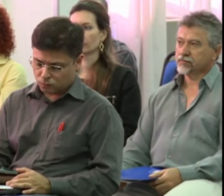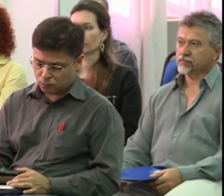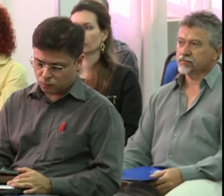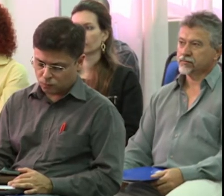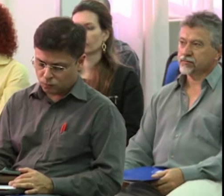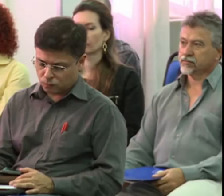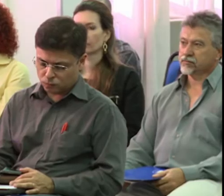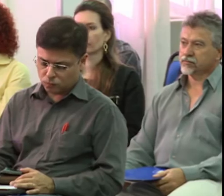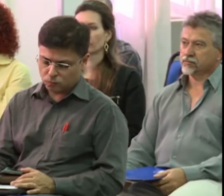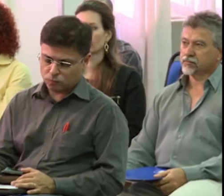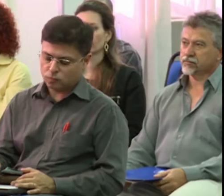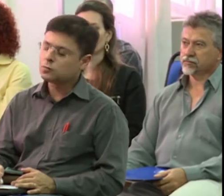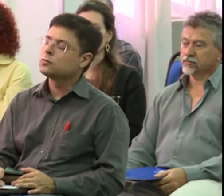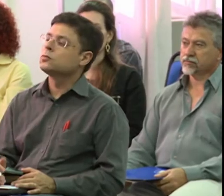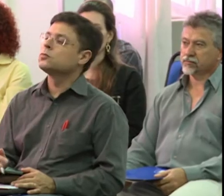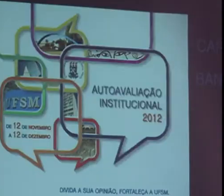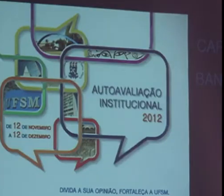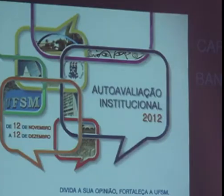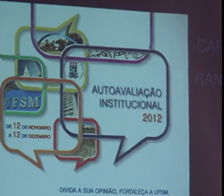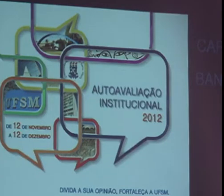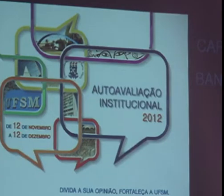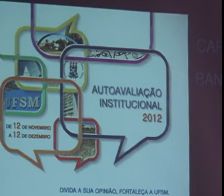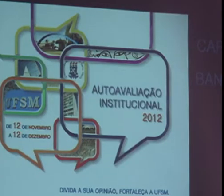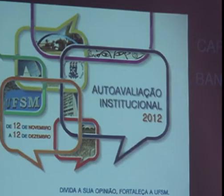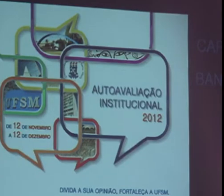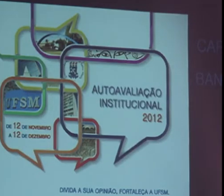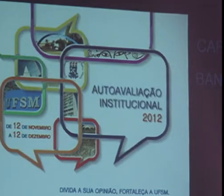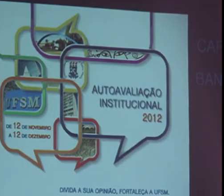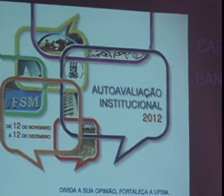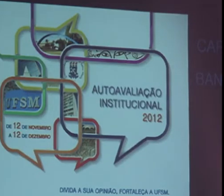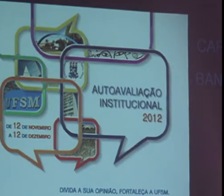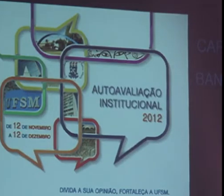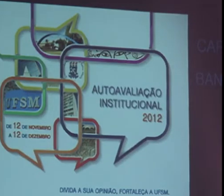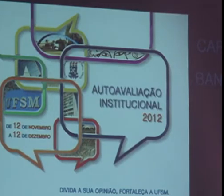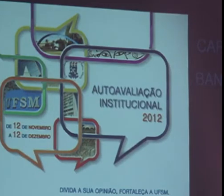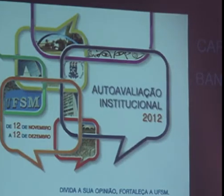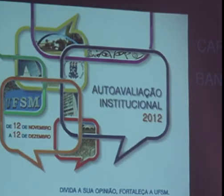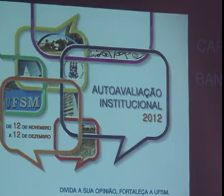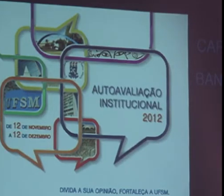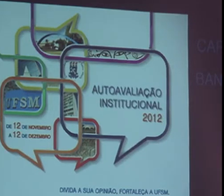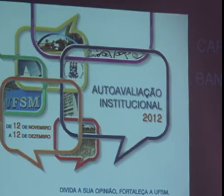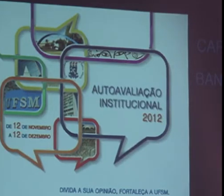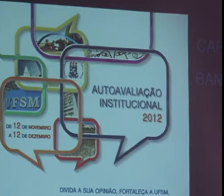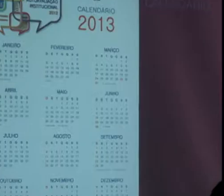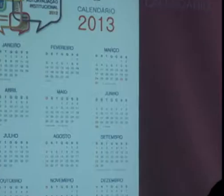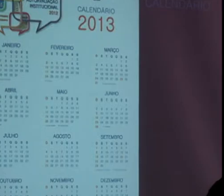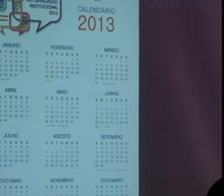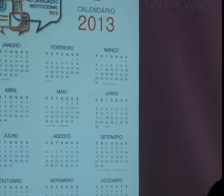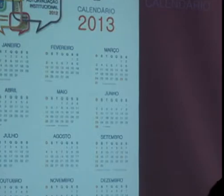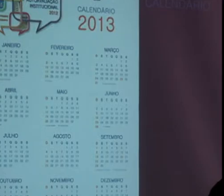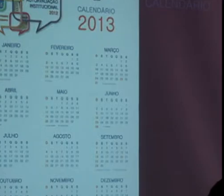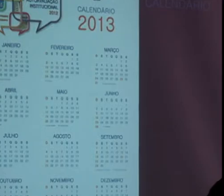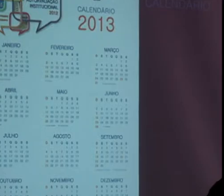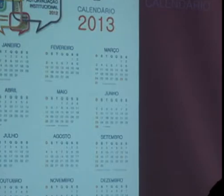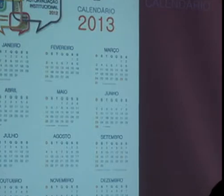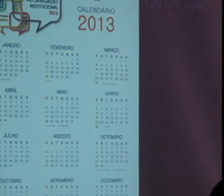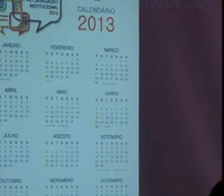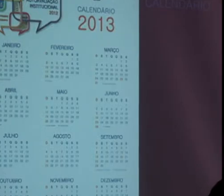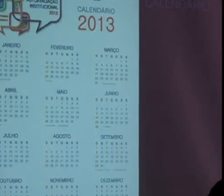contou ainda com o lançamento da campanha de autoavaliação institucional 2012-2013, onde foram apresentados os materiais